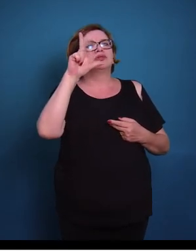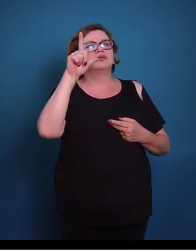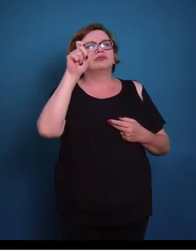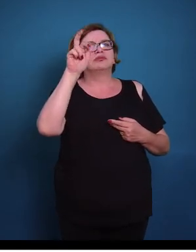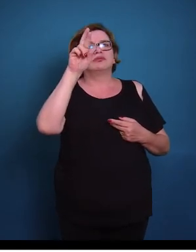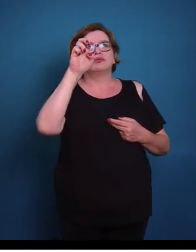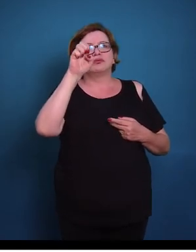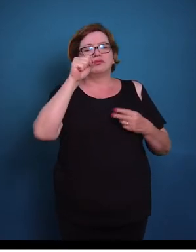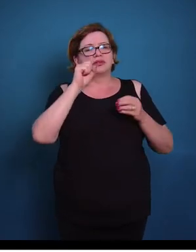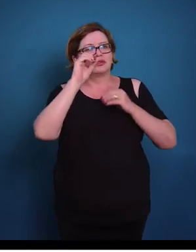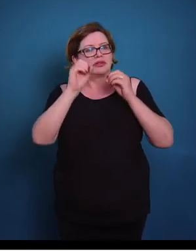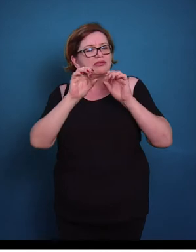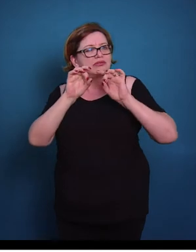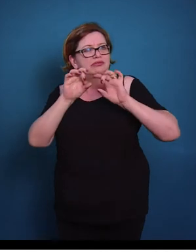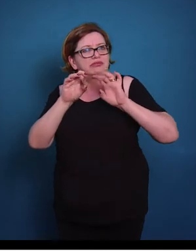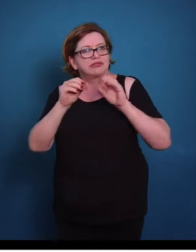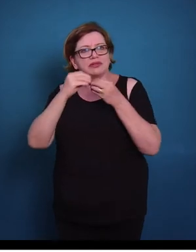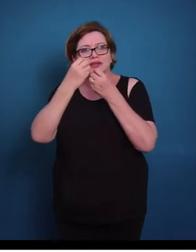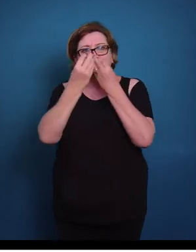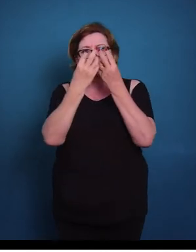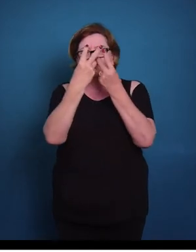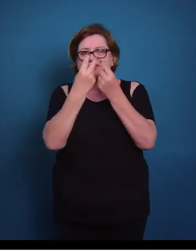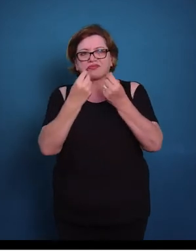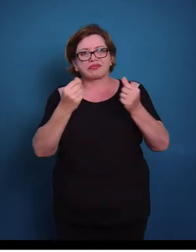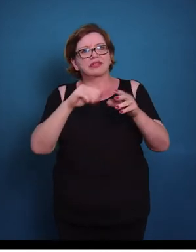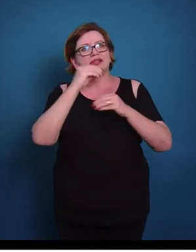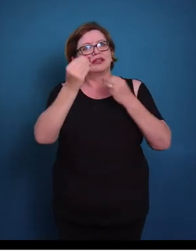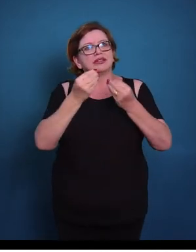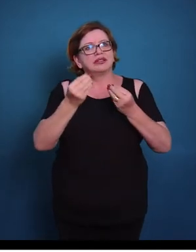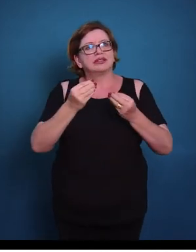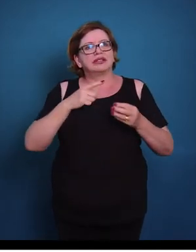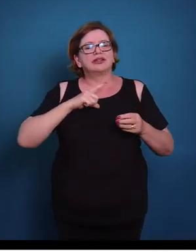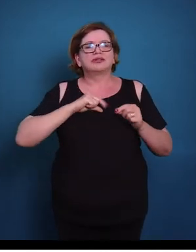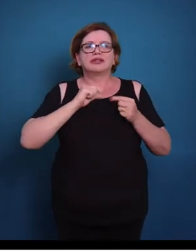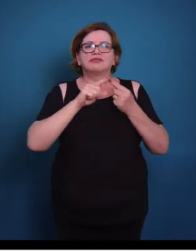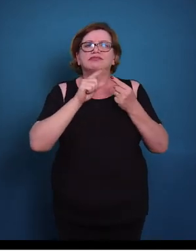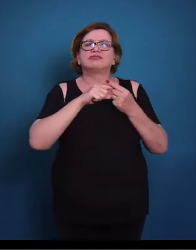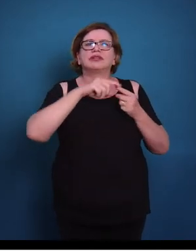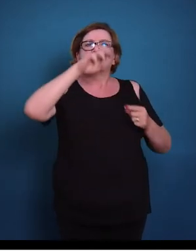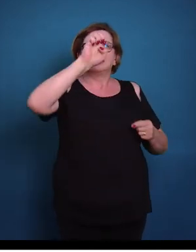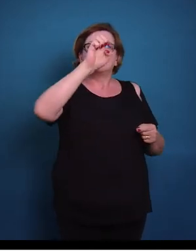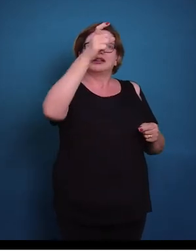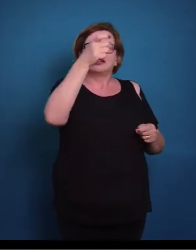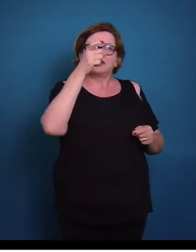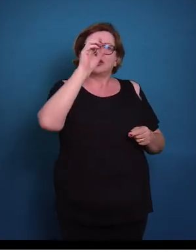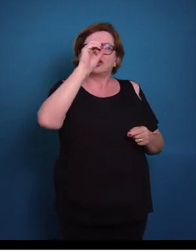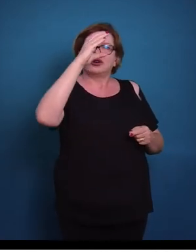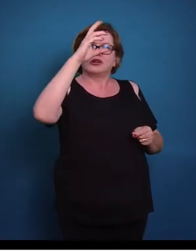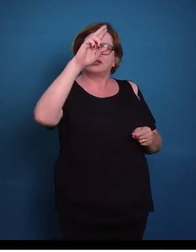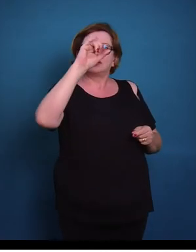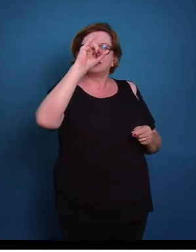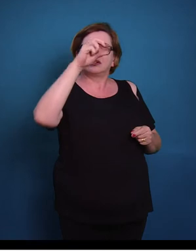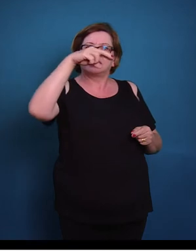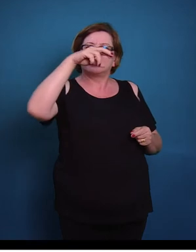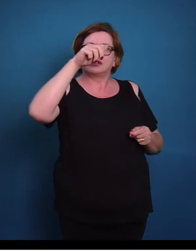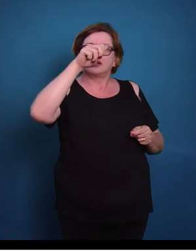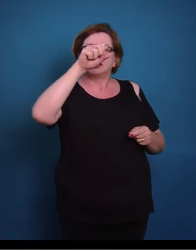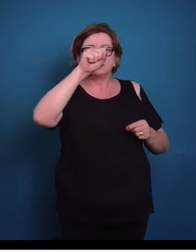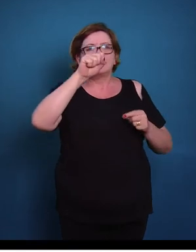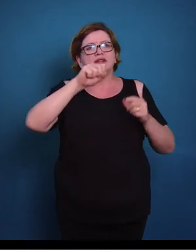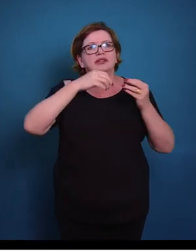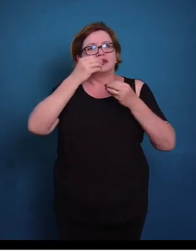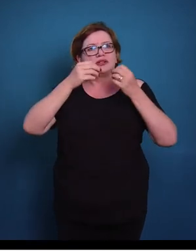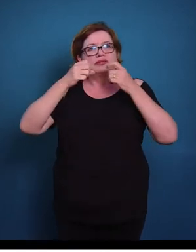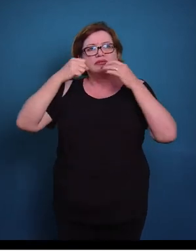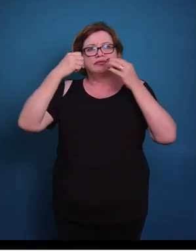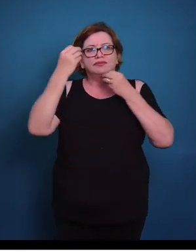secreção. E elas podem ser de duas formas. Nós temos as glândulas exócrinas, no qual há uma porção secretora, e essa secreção vai ser